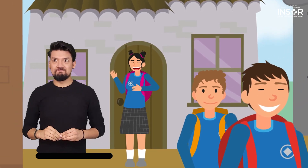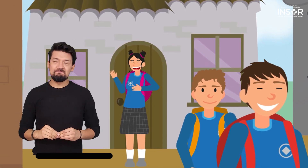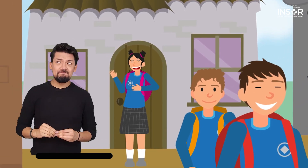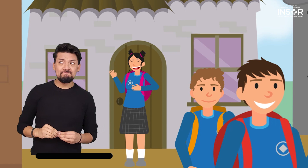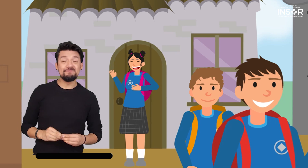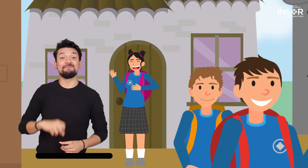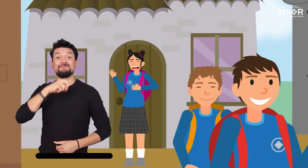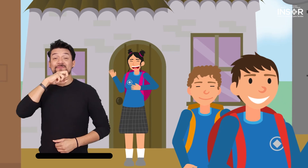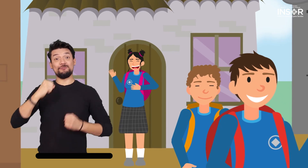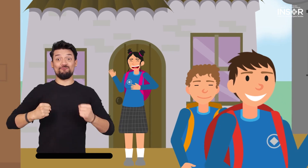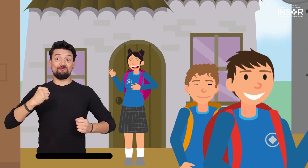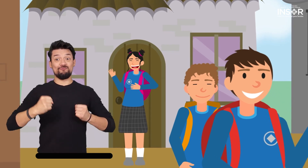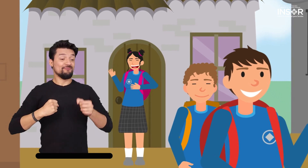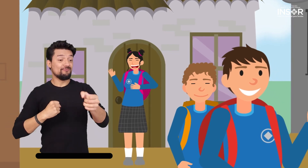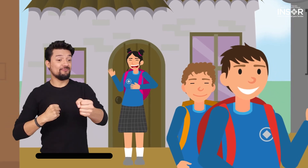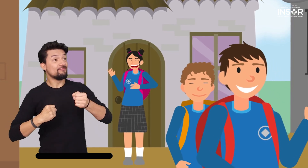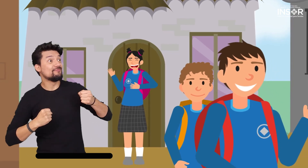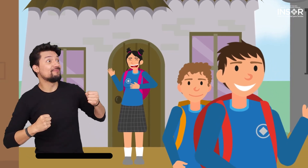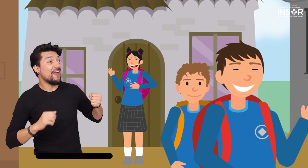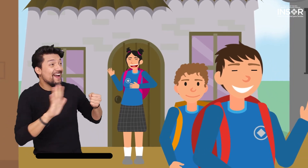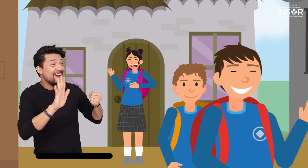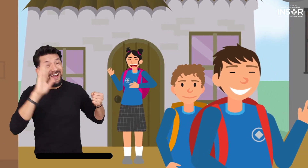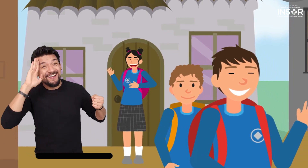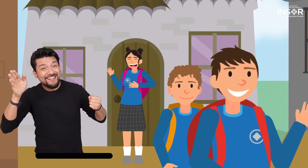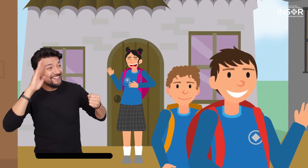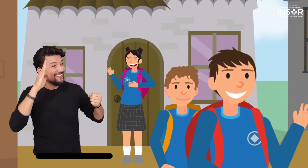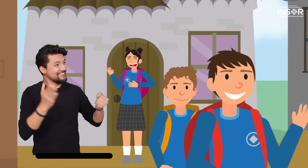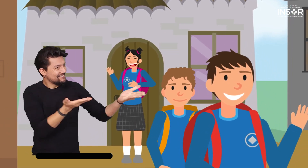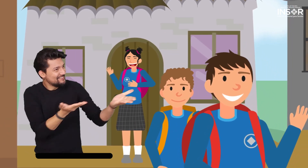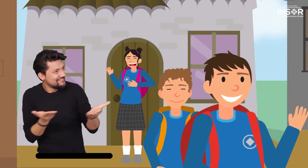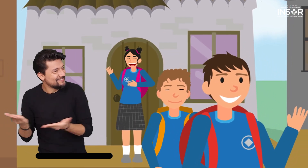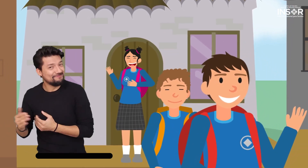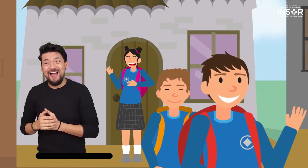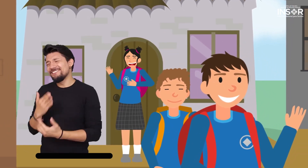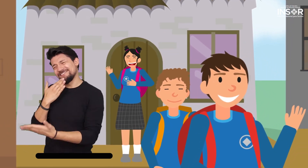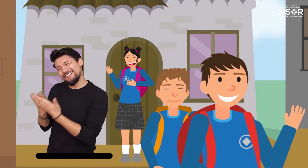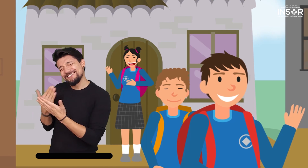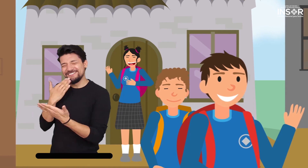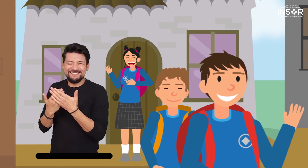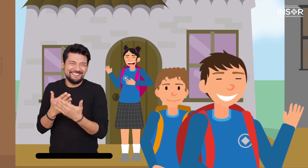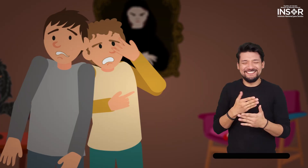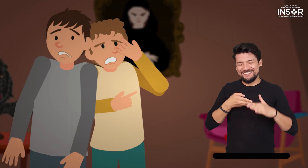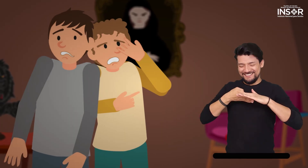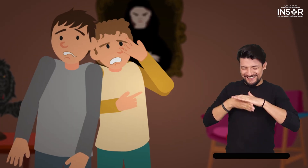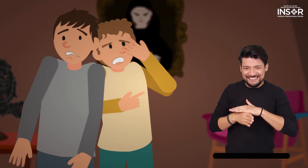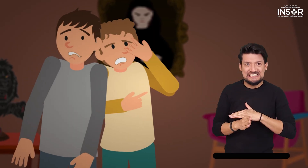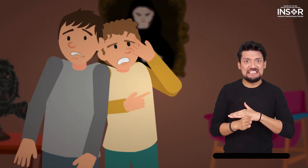y Marcela abrió. Amablemente les dio la bienvenida. Cuando Hugo y